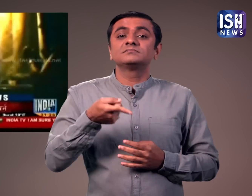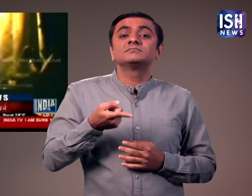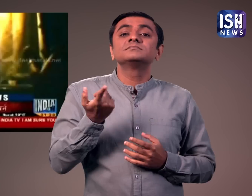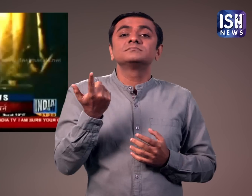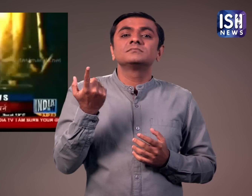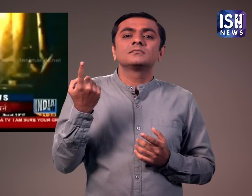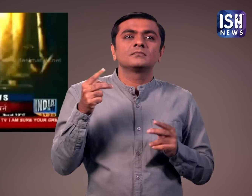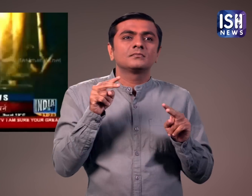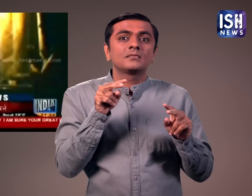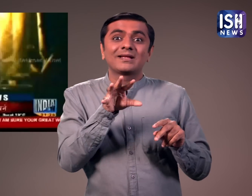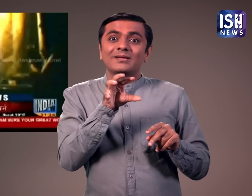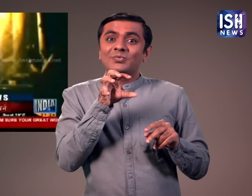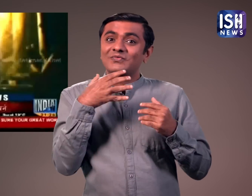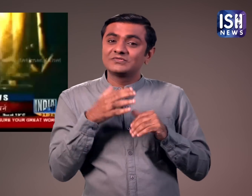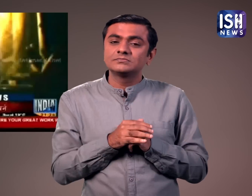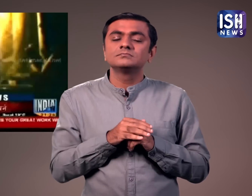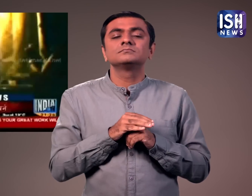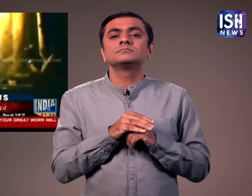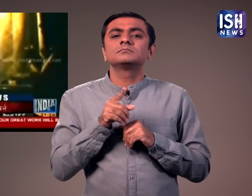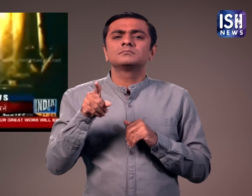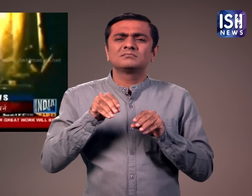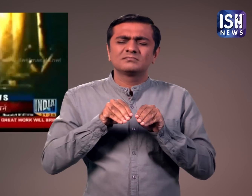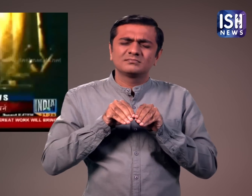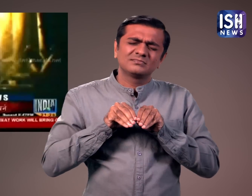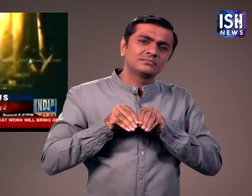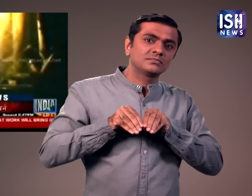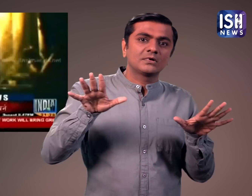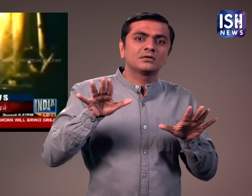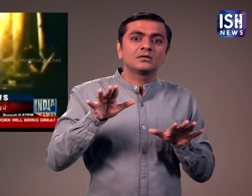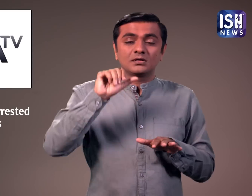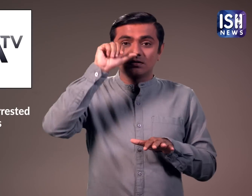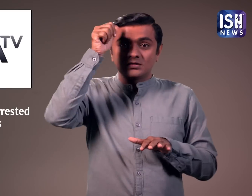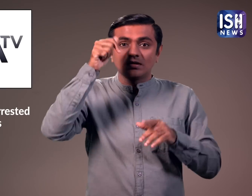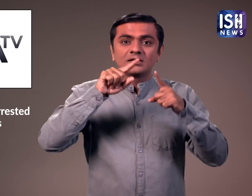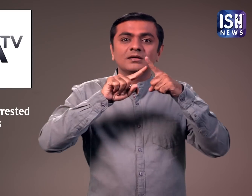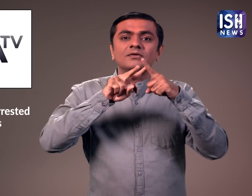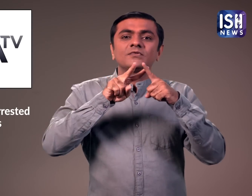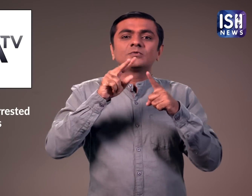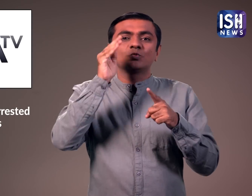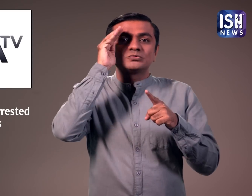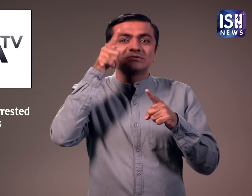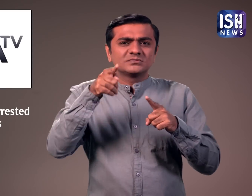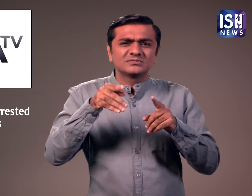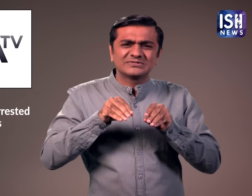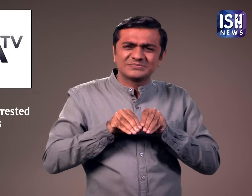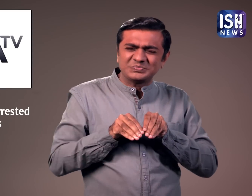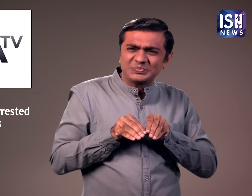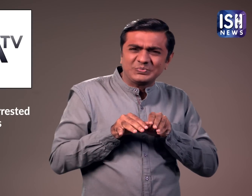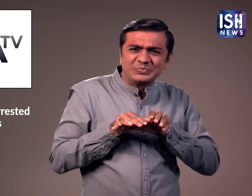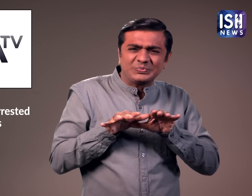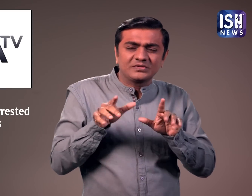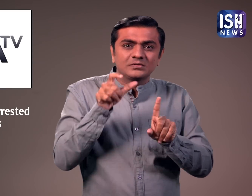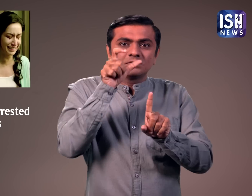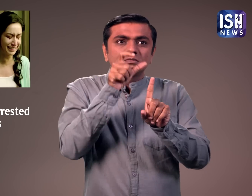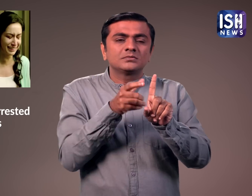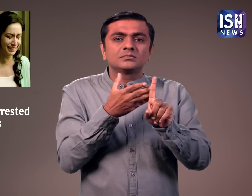होने के लिए कहा पूरी बातचीत को रेकॉर्ड किया गया और समाचार चैनल पर प्रसारत किया गया